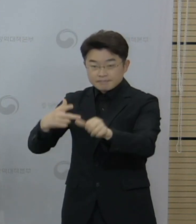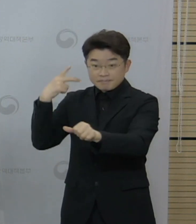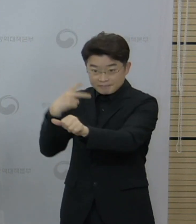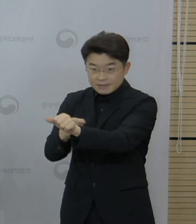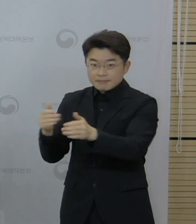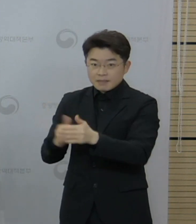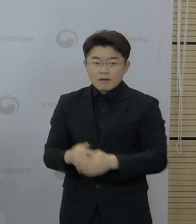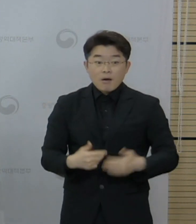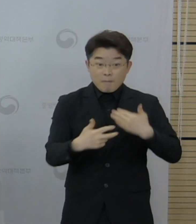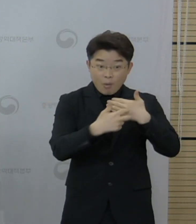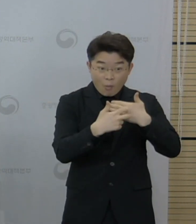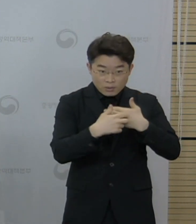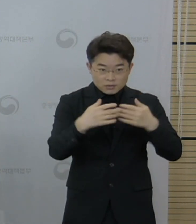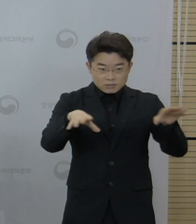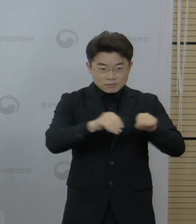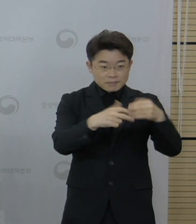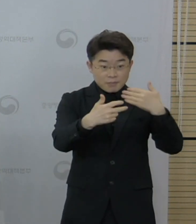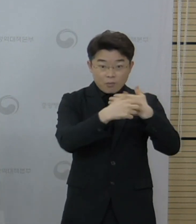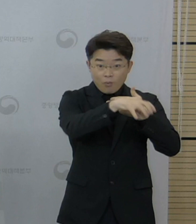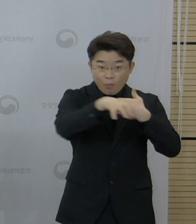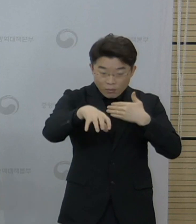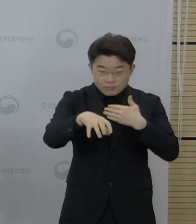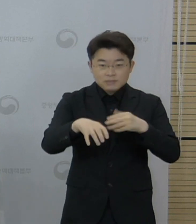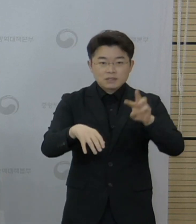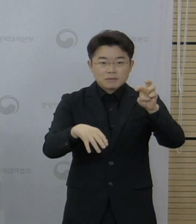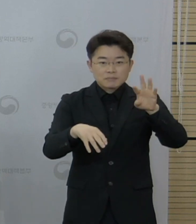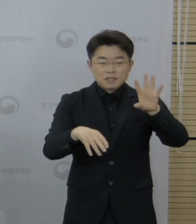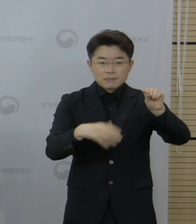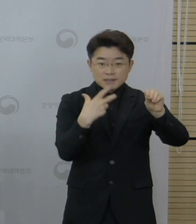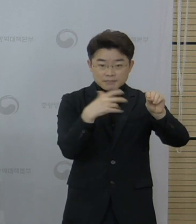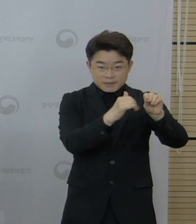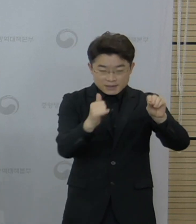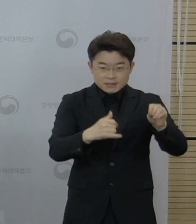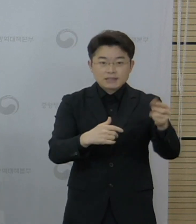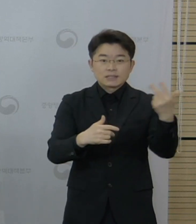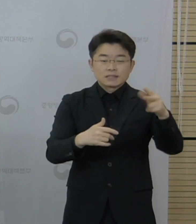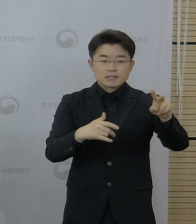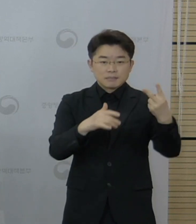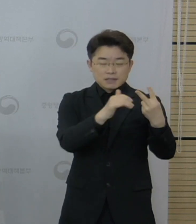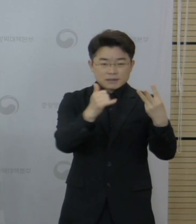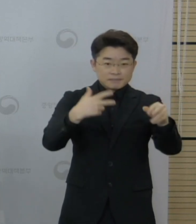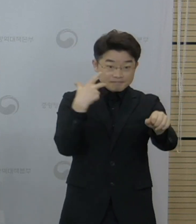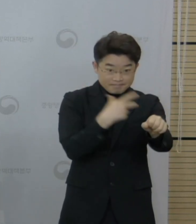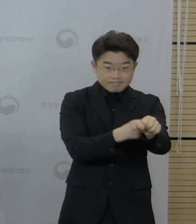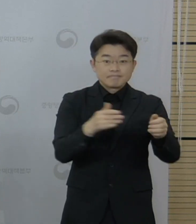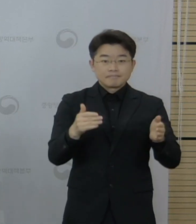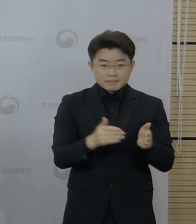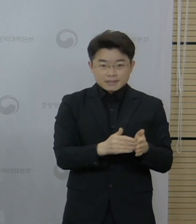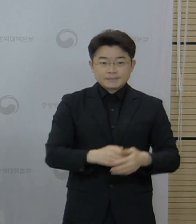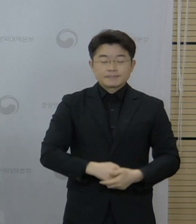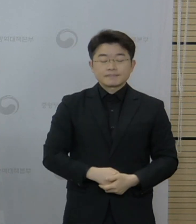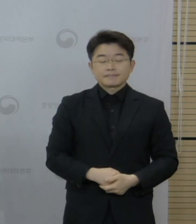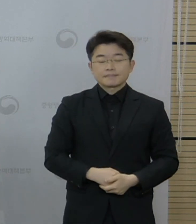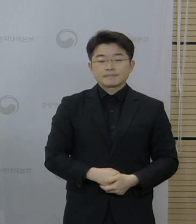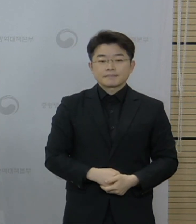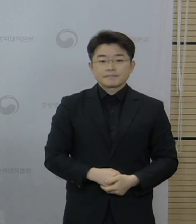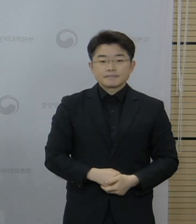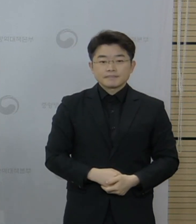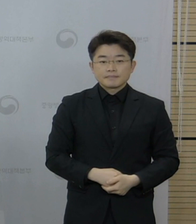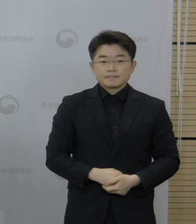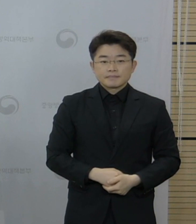병원급 이상 의료기관은 34만 7,391명이 1차 접종을 완료하였습니다.